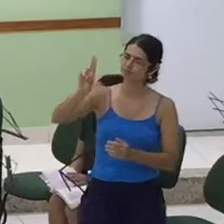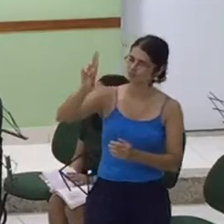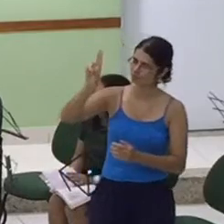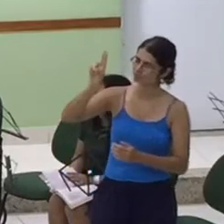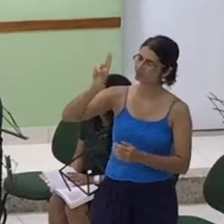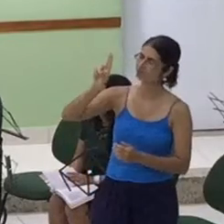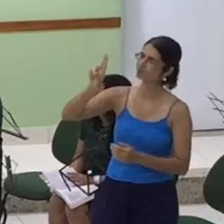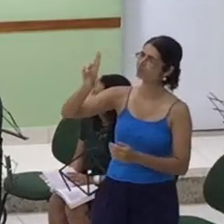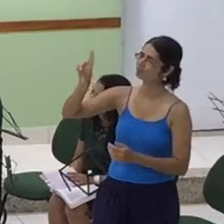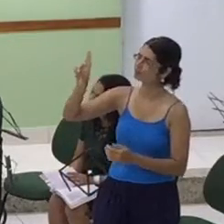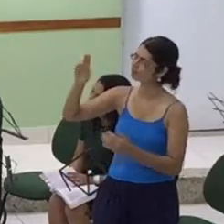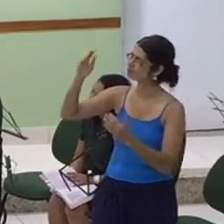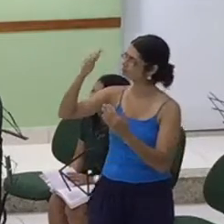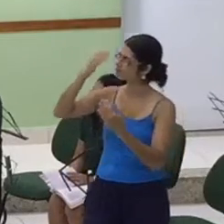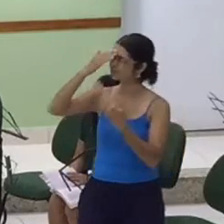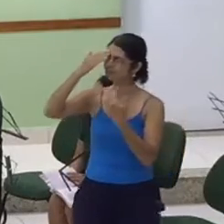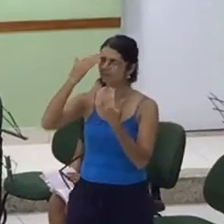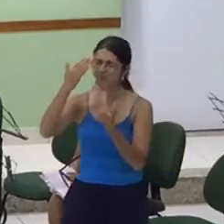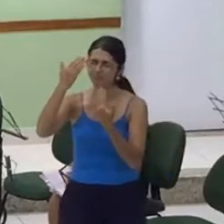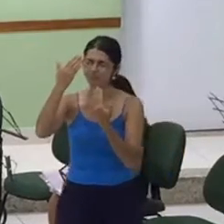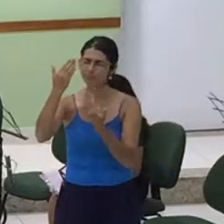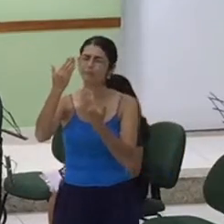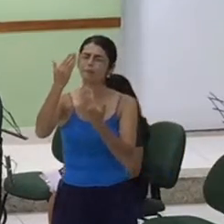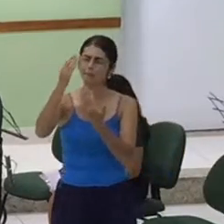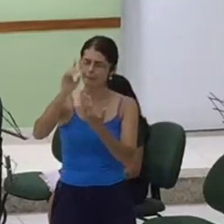Meu coração vai agradecer